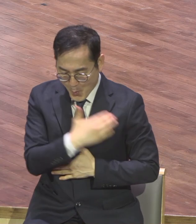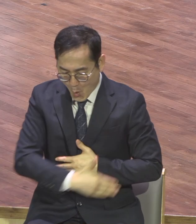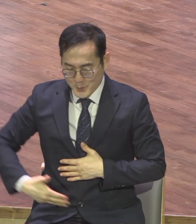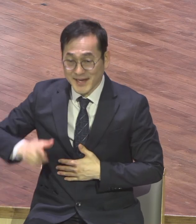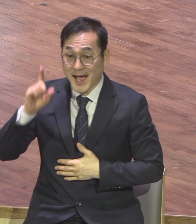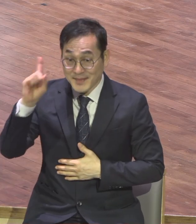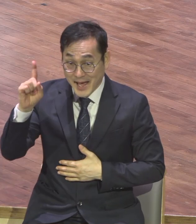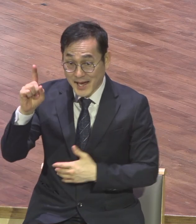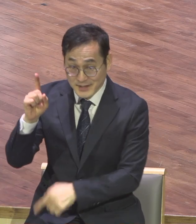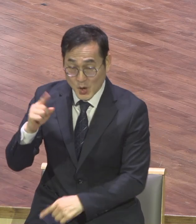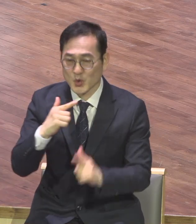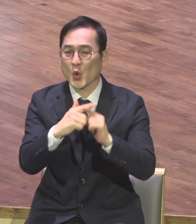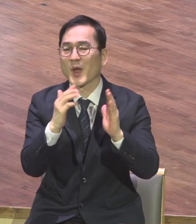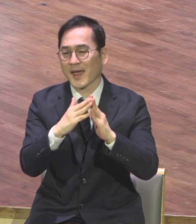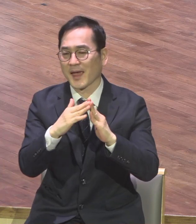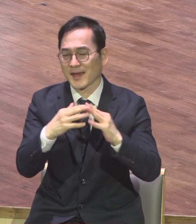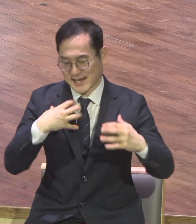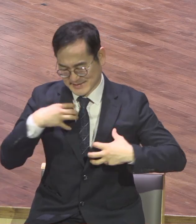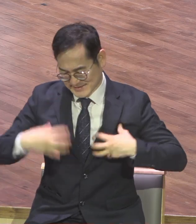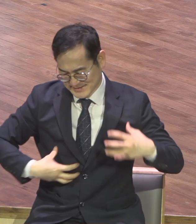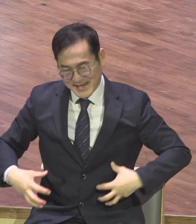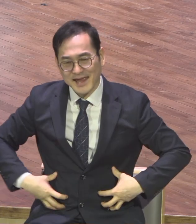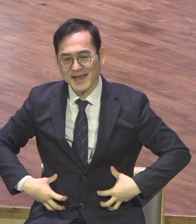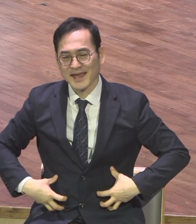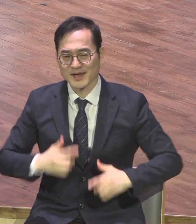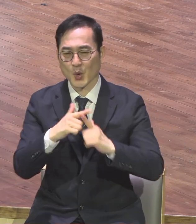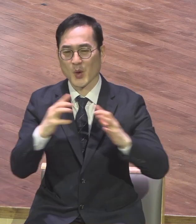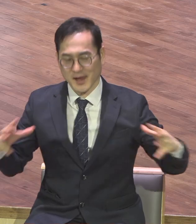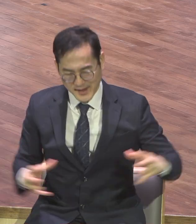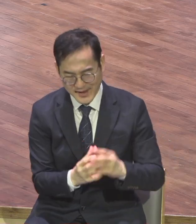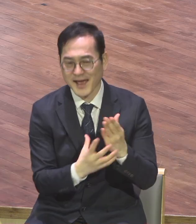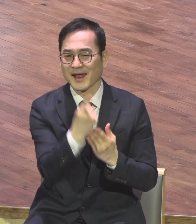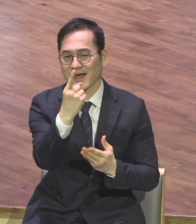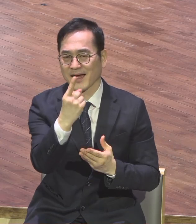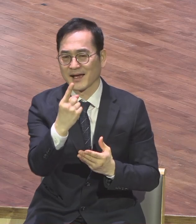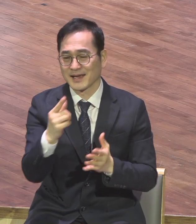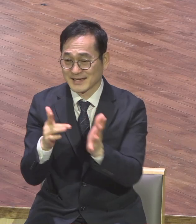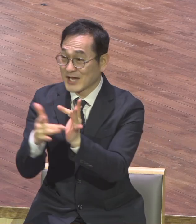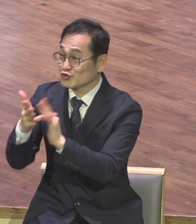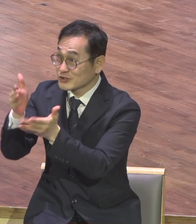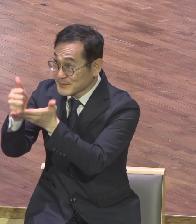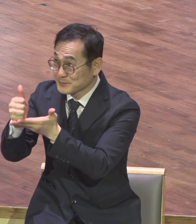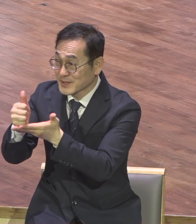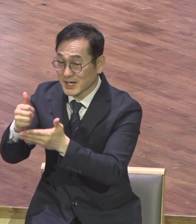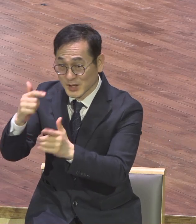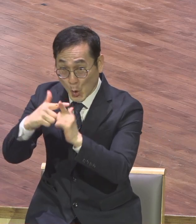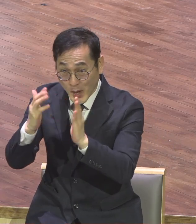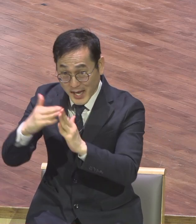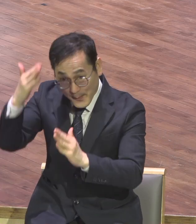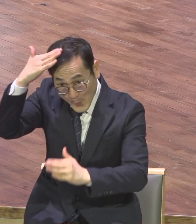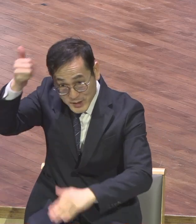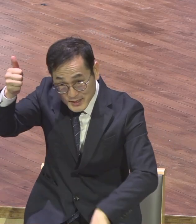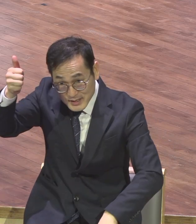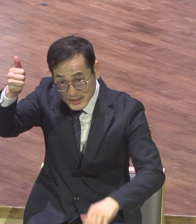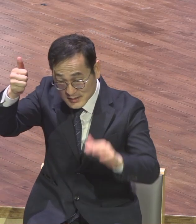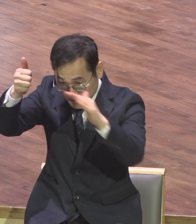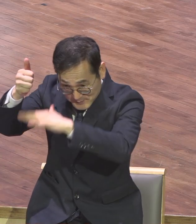가르칩니다 교회 예수 그리스도가 교회의 머리입니다 우리는 그 머리에 뭐요 자꾸